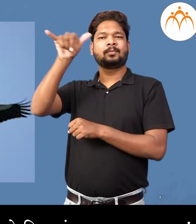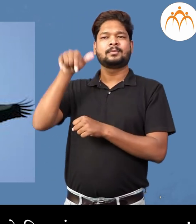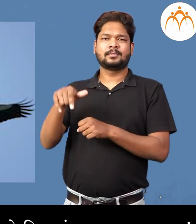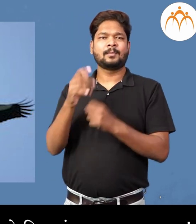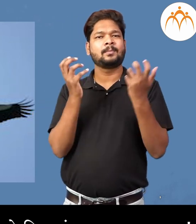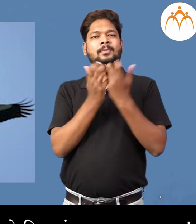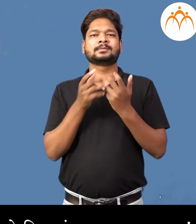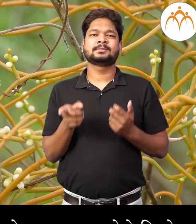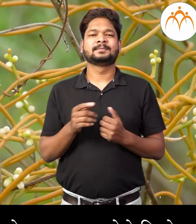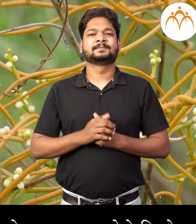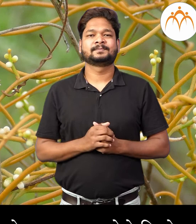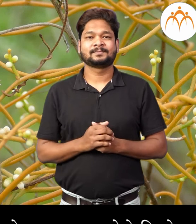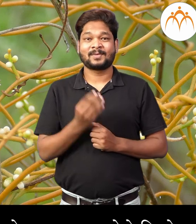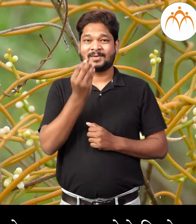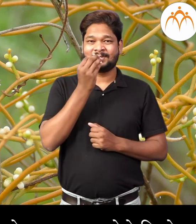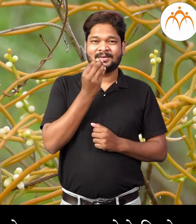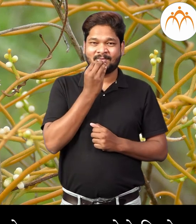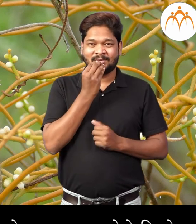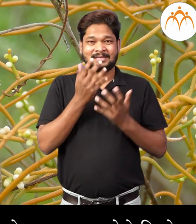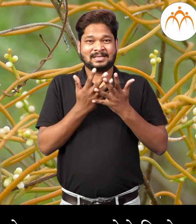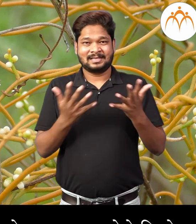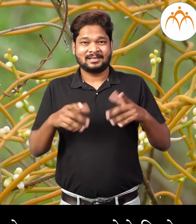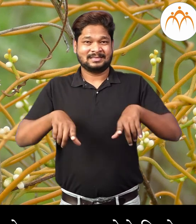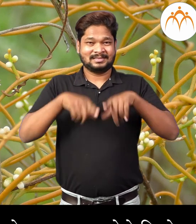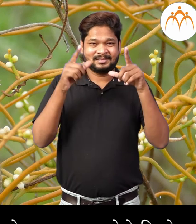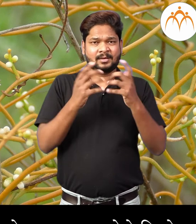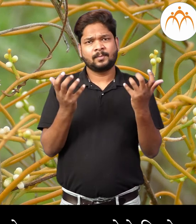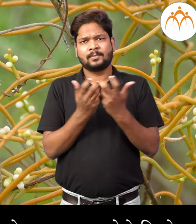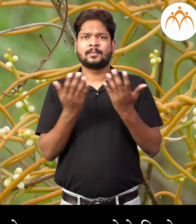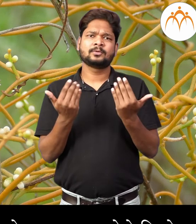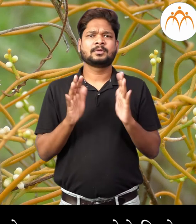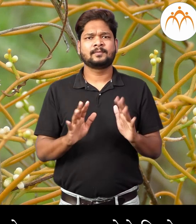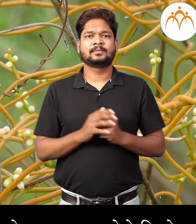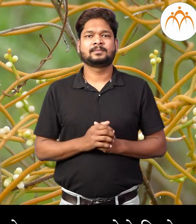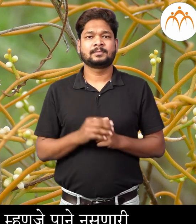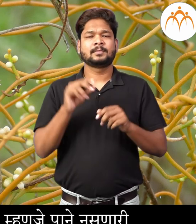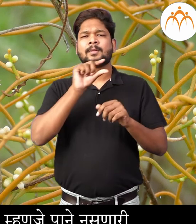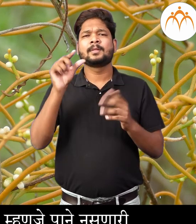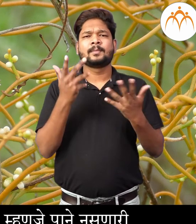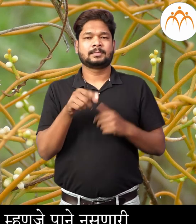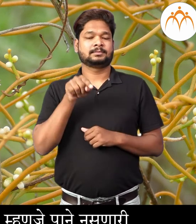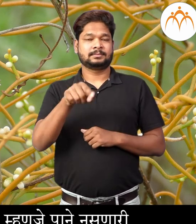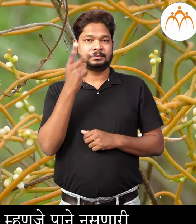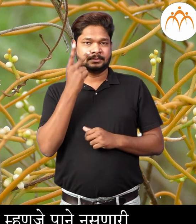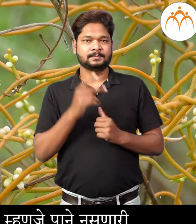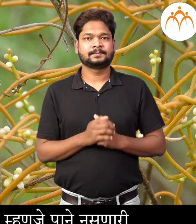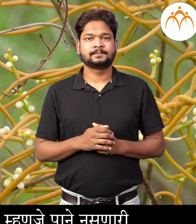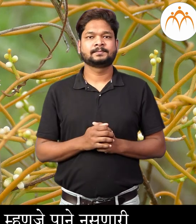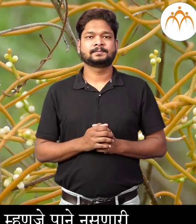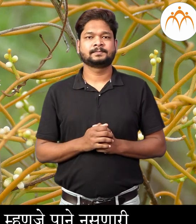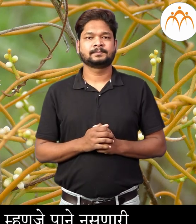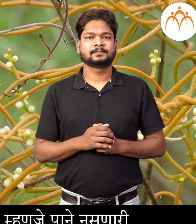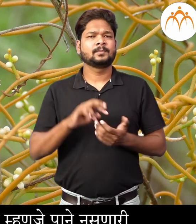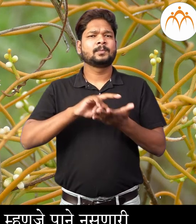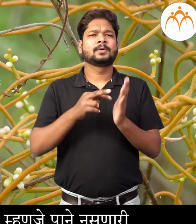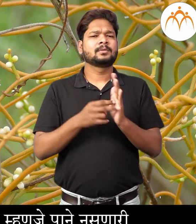अन्न म्योण्या सथी काही वनस्पतिन मधे अनुकुलन जालेले दिस्ते अमर्वेल ही वनस्पति